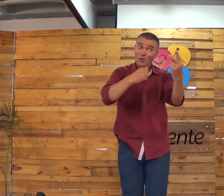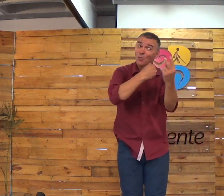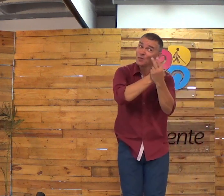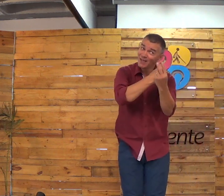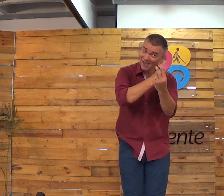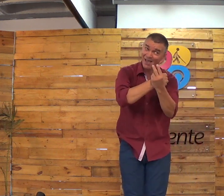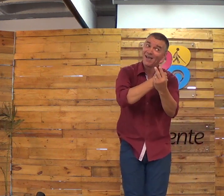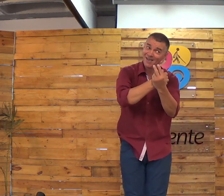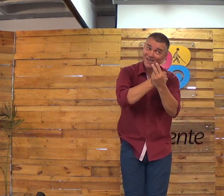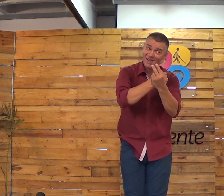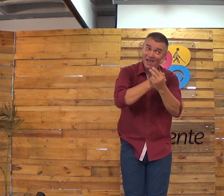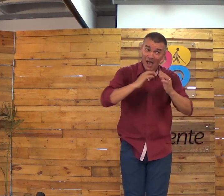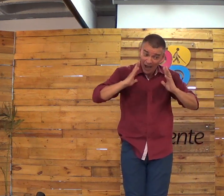Mas veja só, toma cuidado.